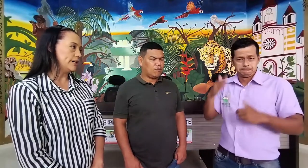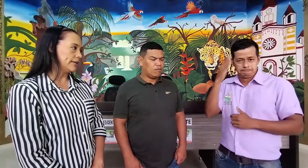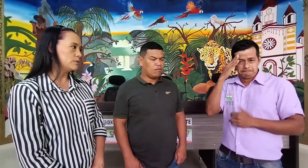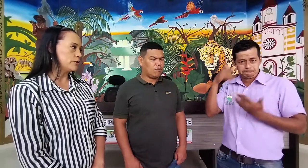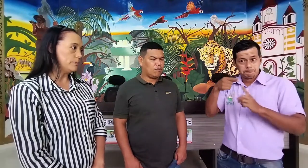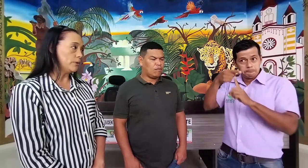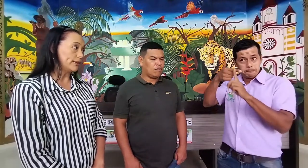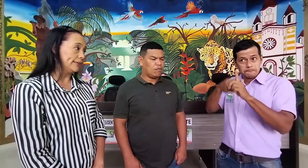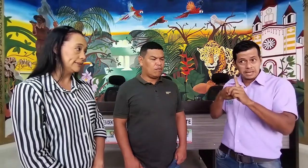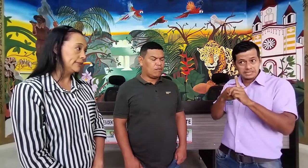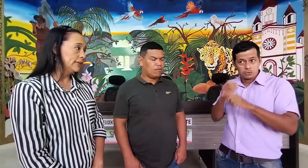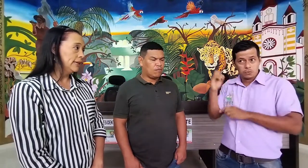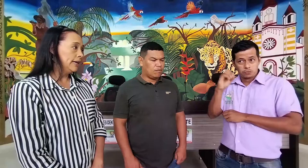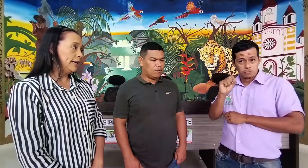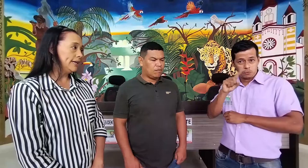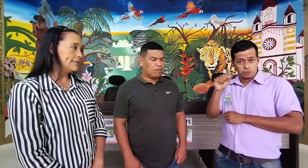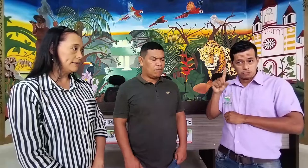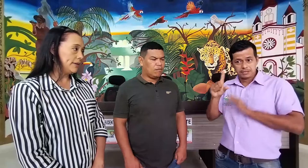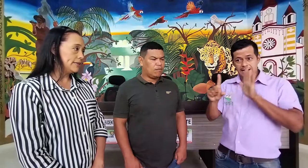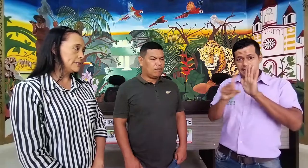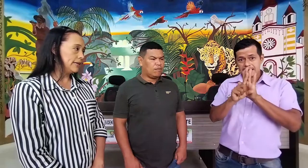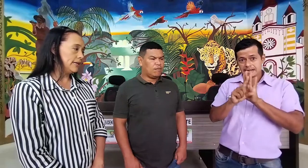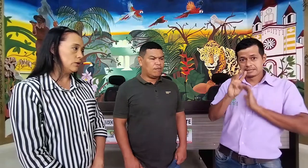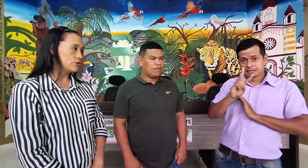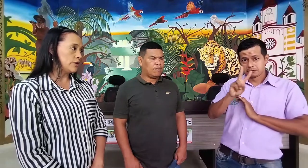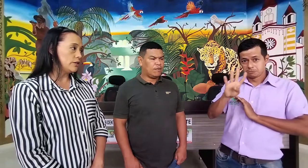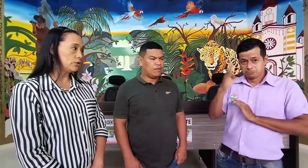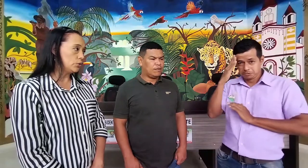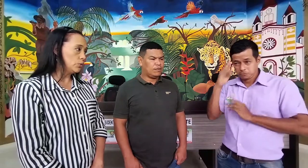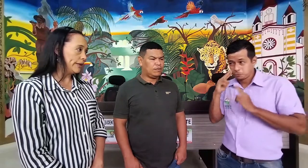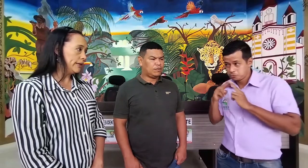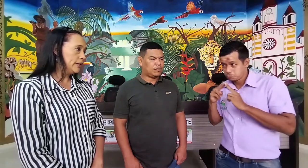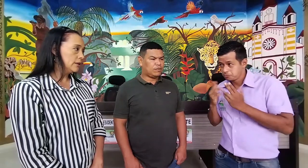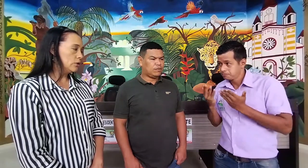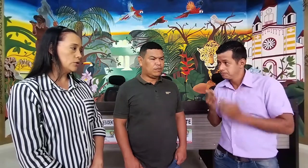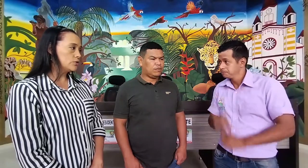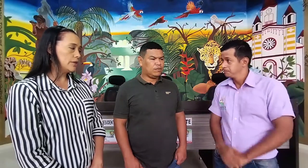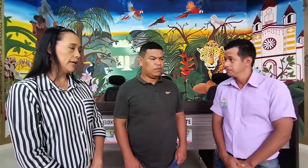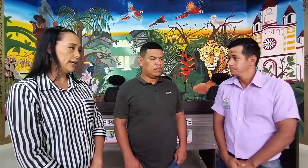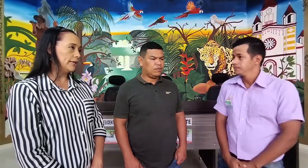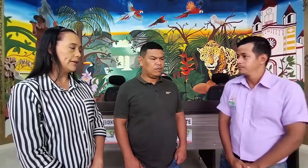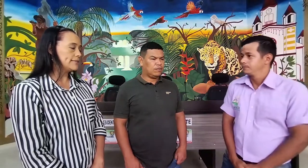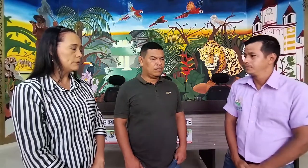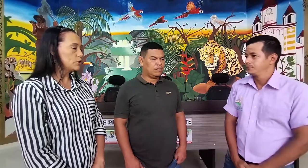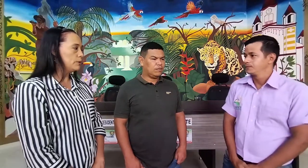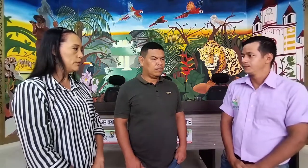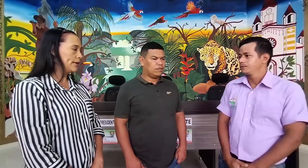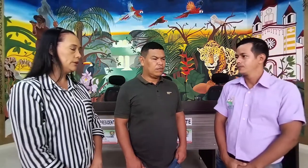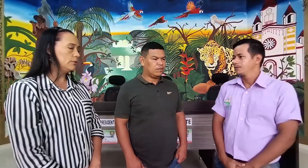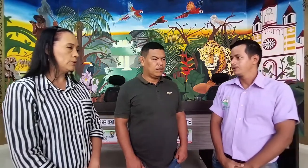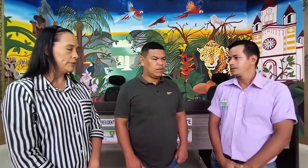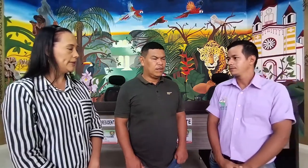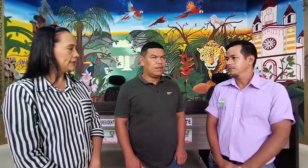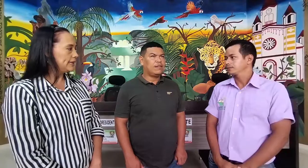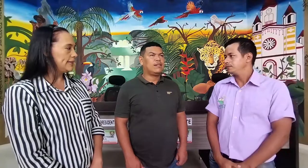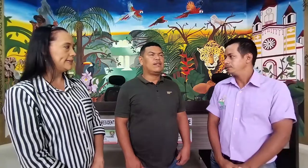da que es muy importante. Este mes, 11 de octubre, ¿conoce qué estamos conmemorando mediante la ley